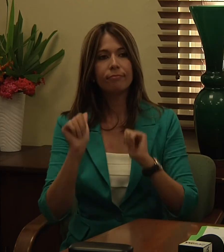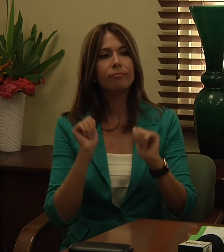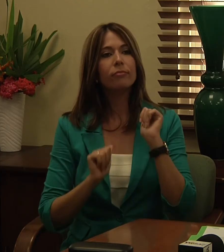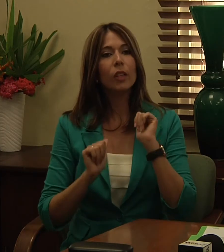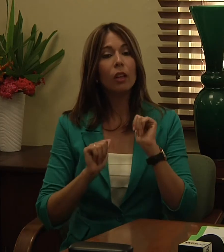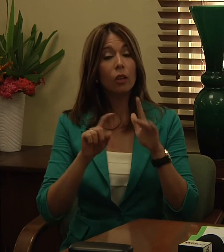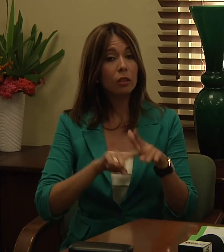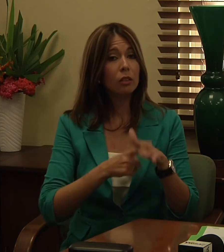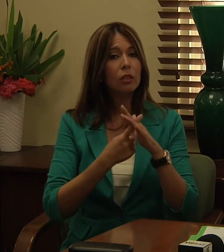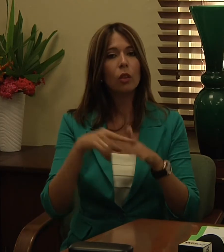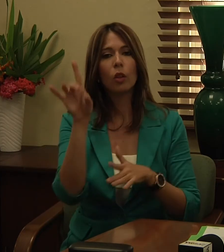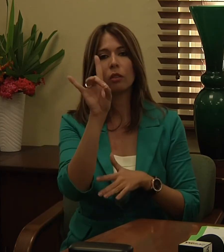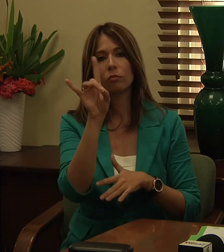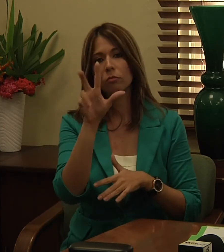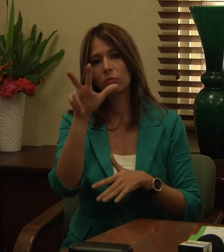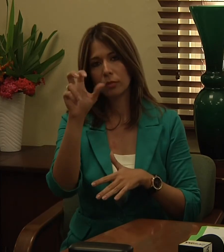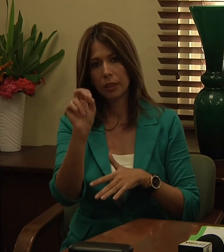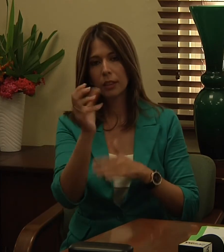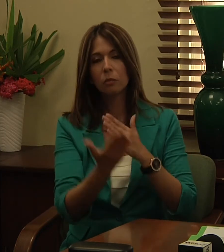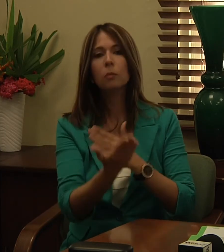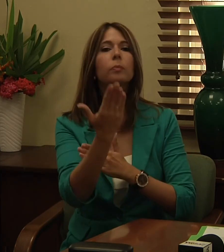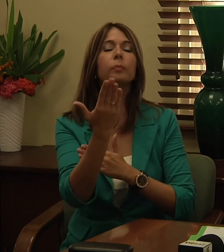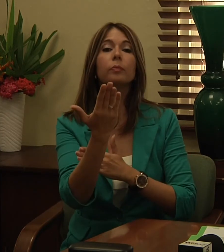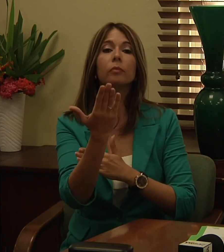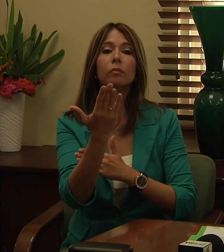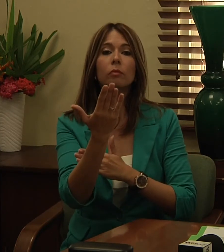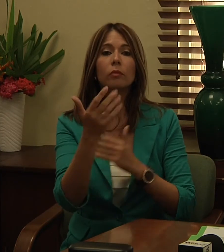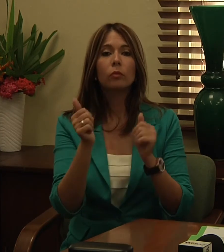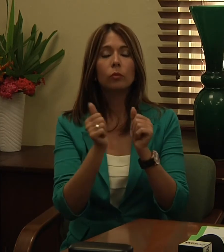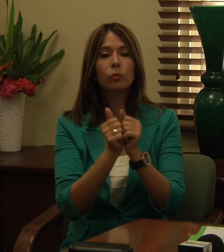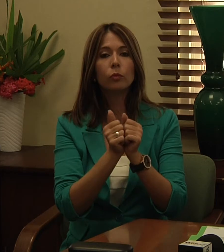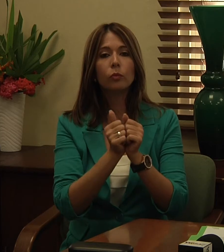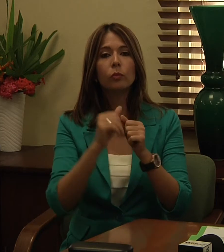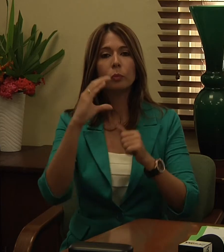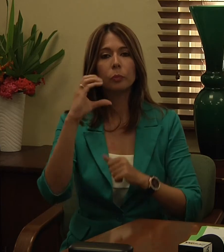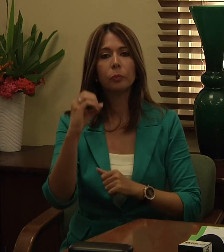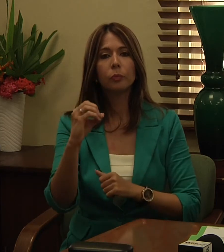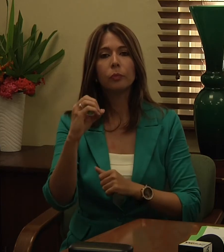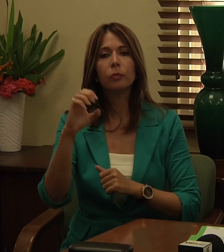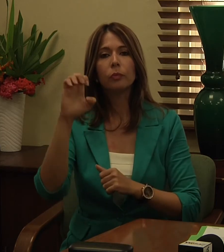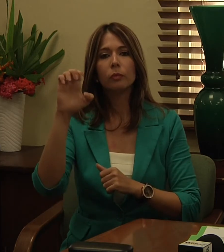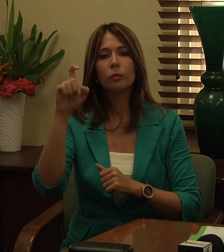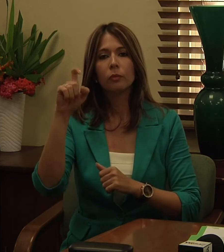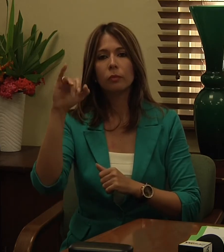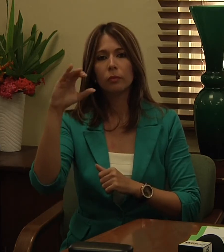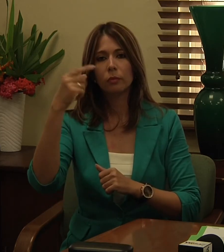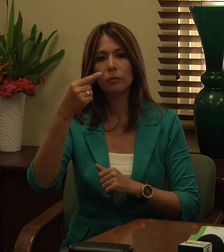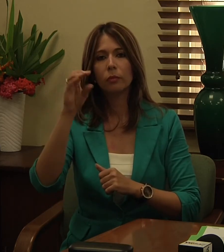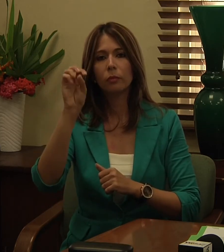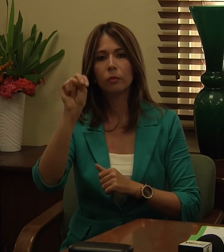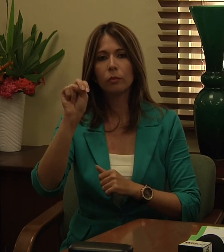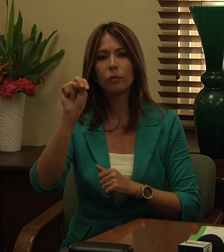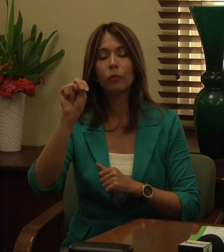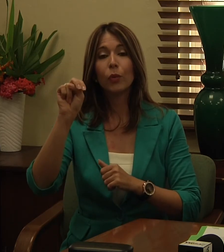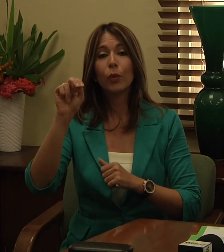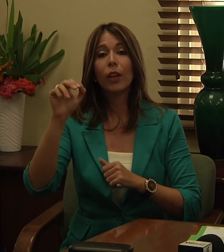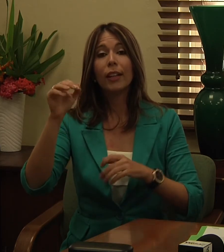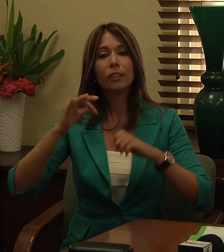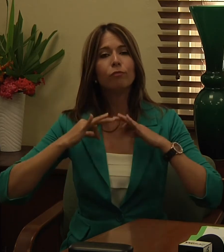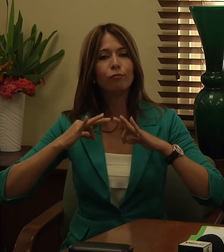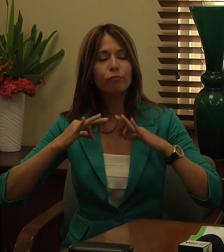desde las 8 y 30 con la compañía Exigon Health and Fitness Club de aquí de Mayagüez